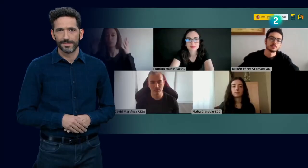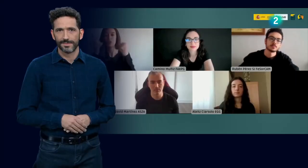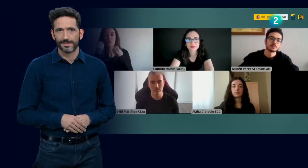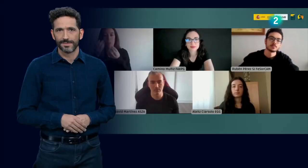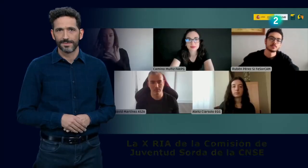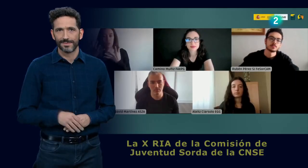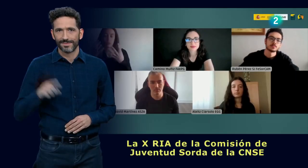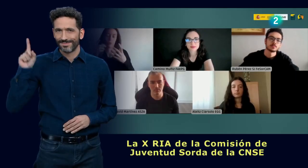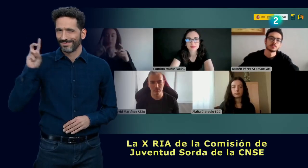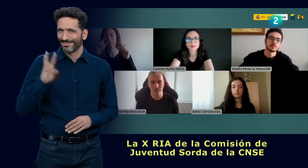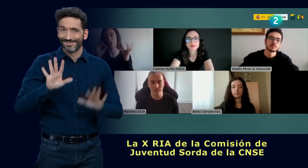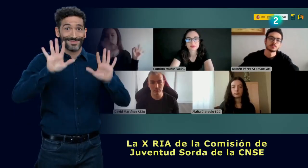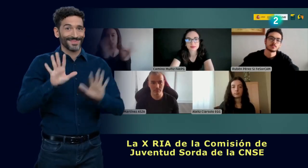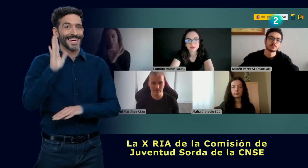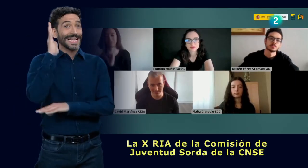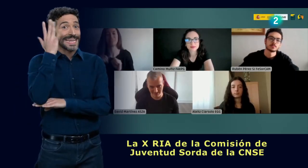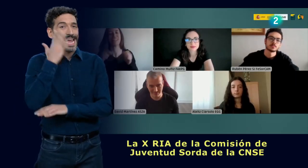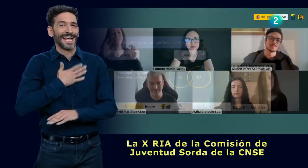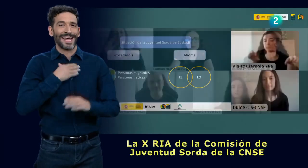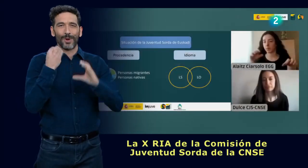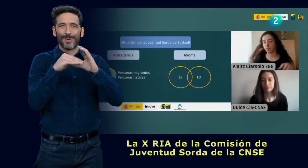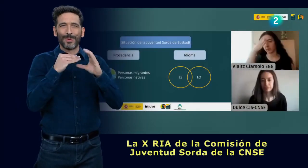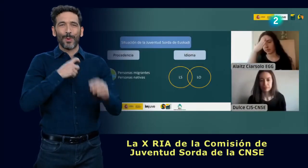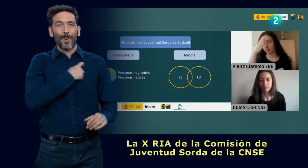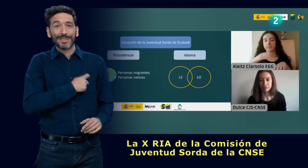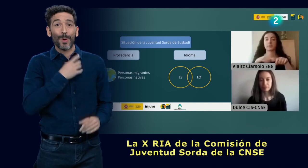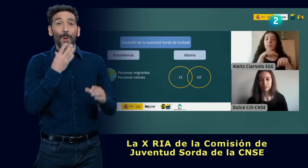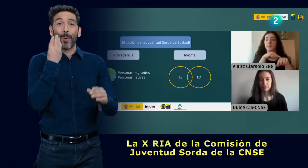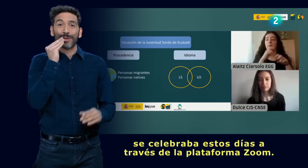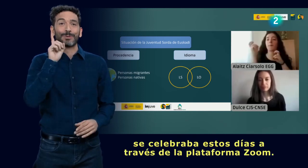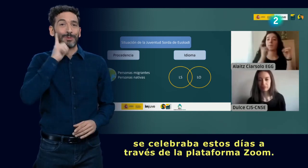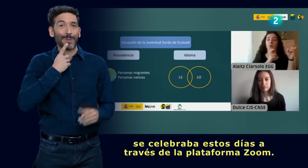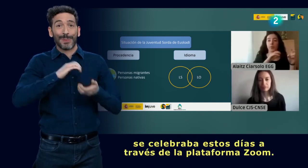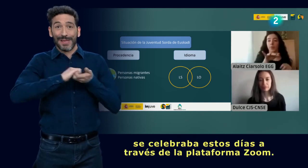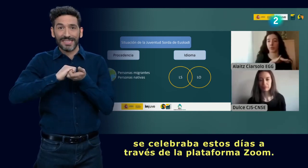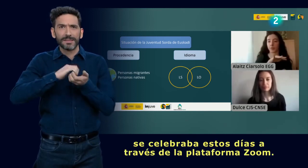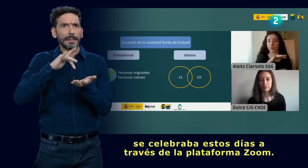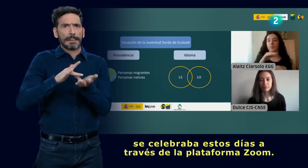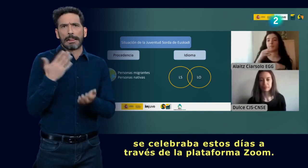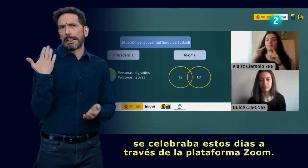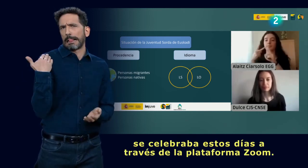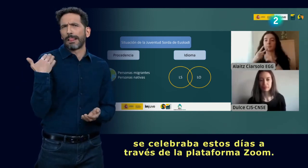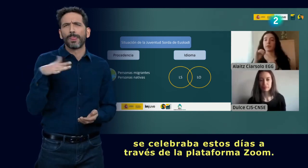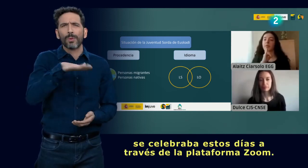La décima ría de la Comisión de Juventud Sorda de la CNSE se celebraba estos días a través de la plataforma Zoom.